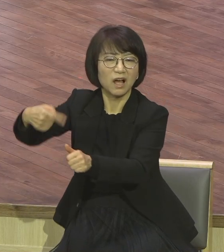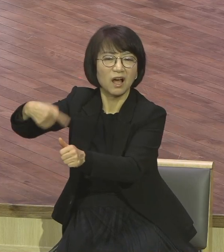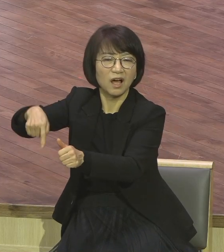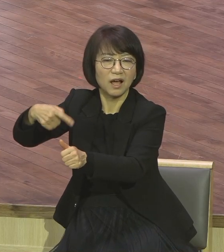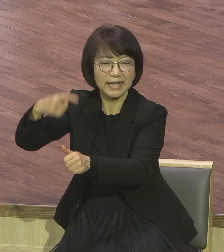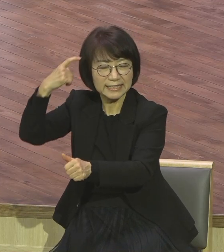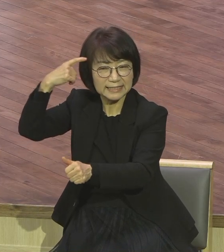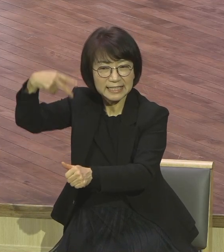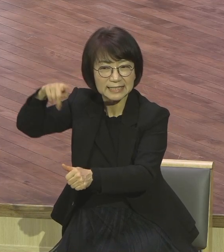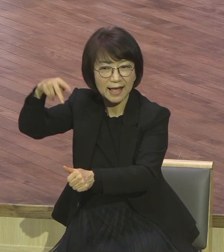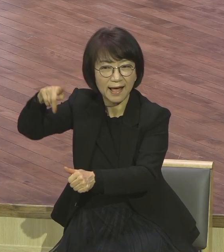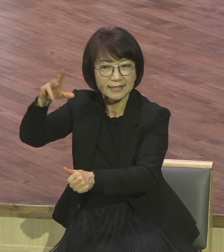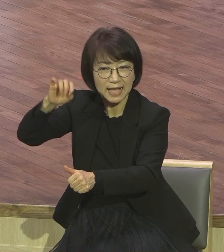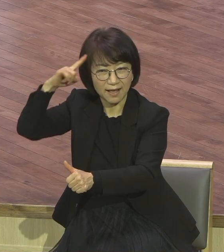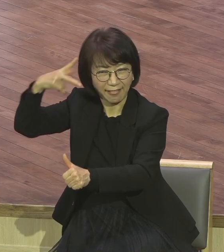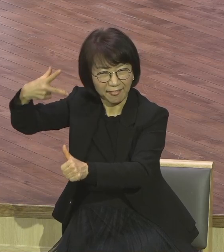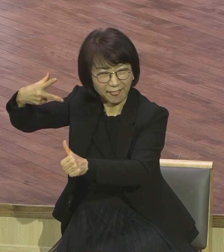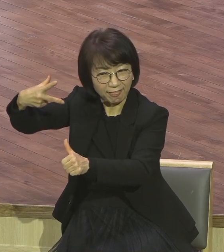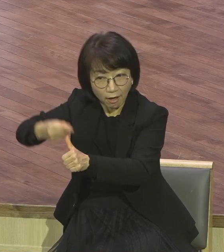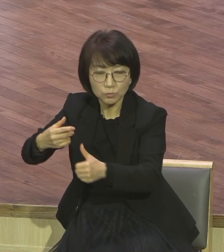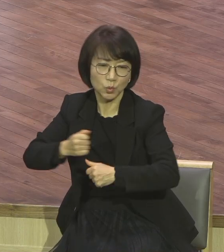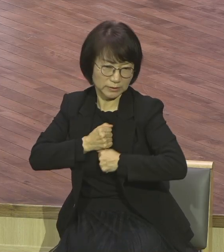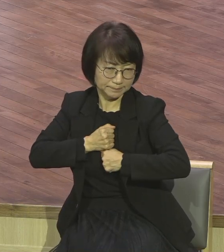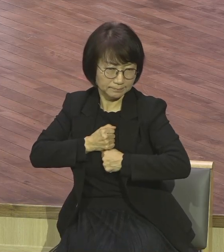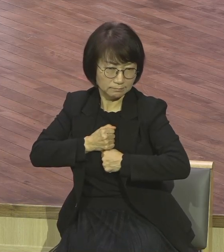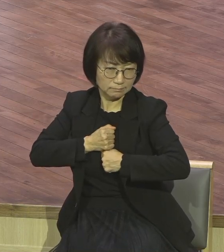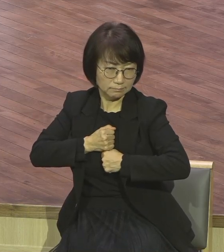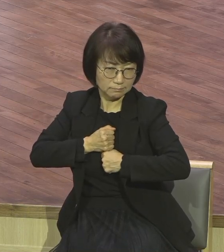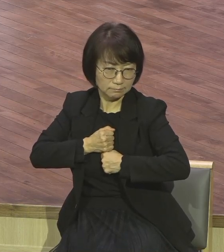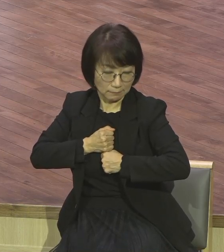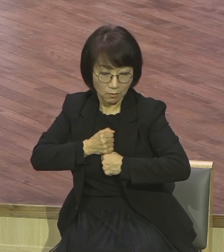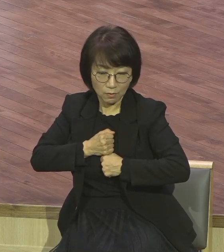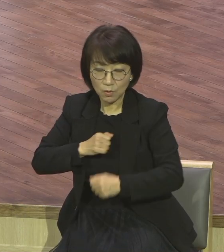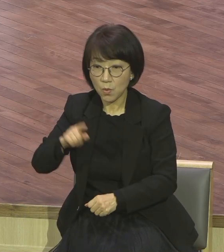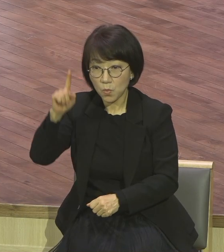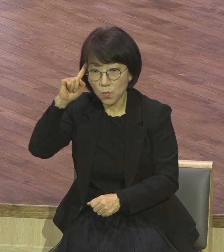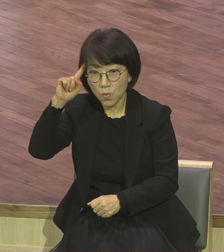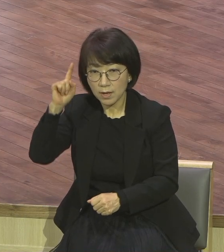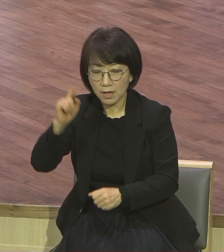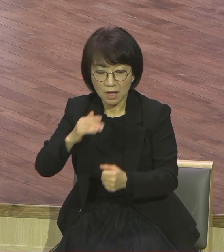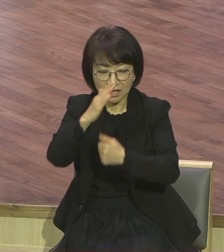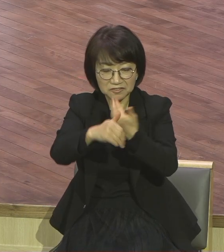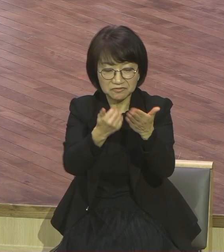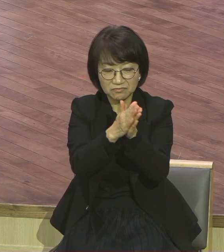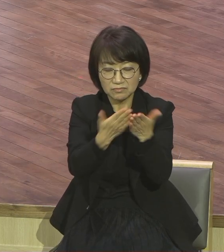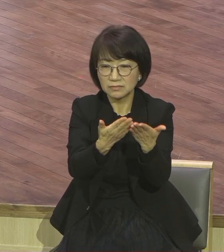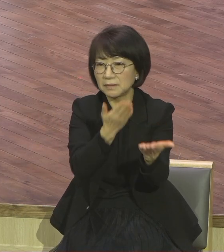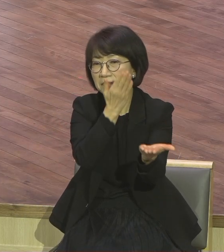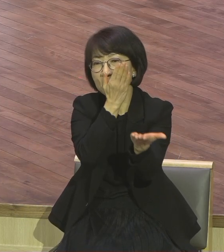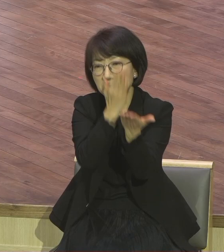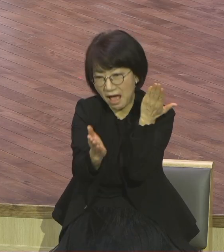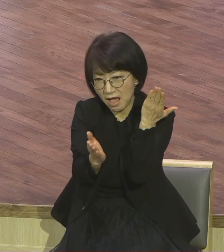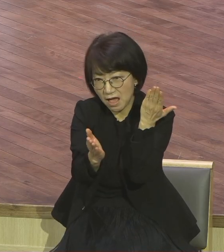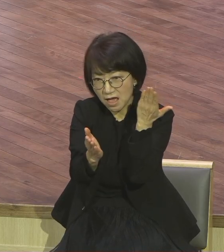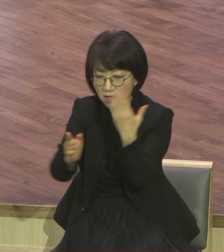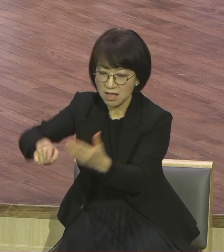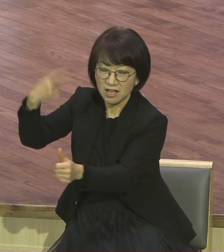이 사상을 그렇게 말한 이들은 비성경적인 가르침 이것이 누룩처럼